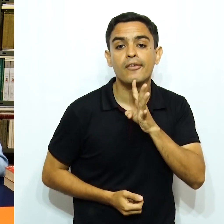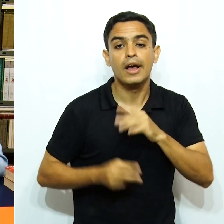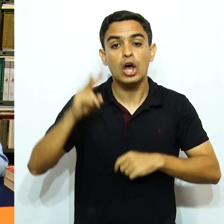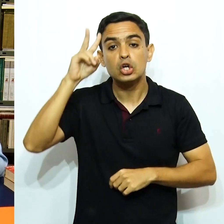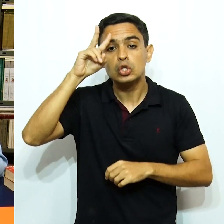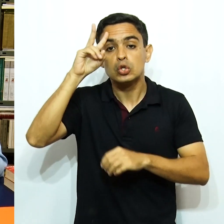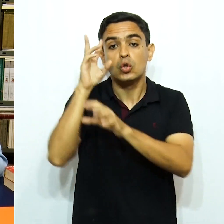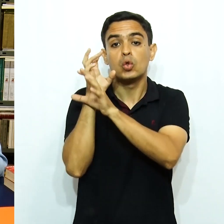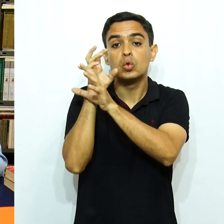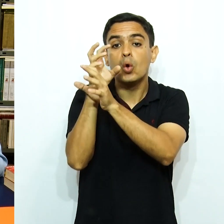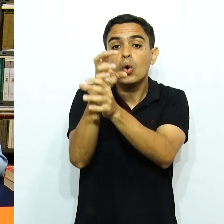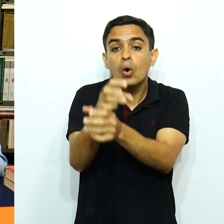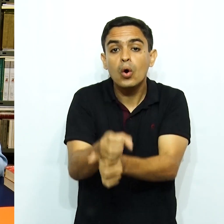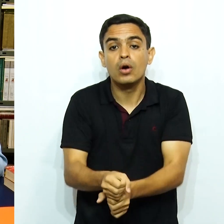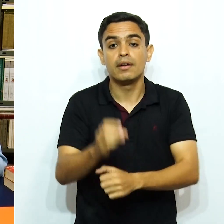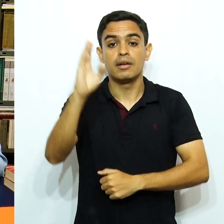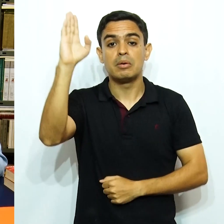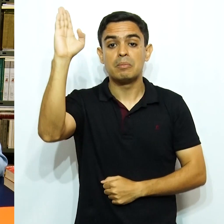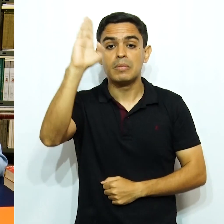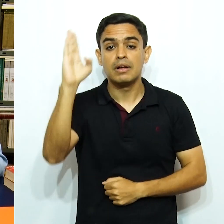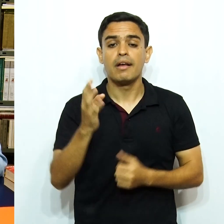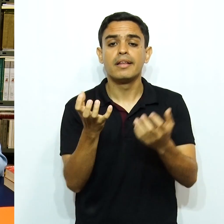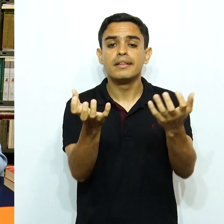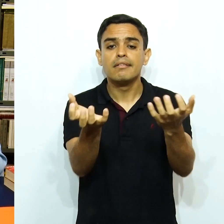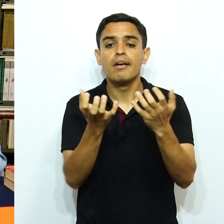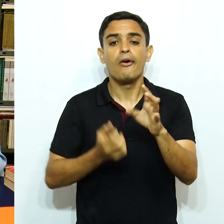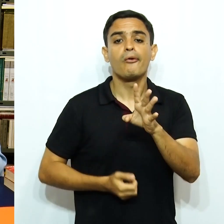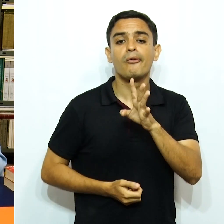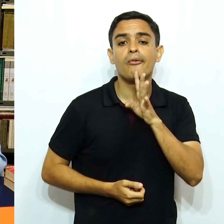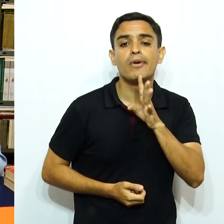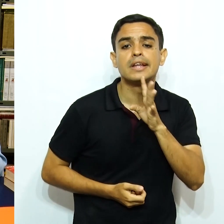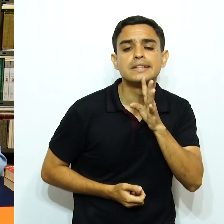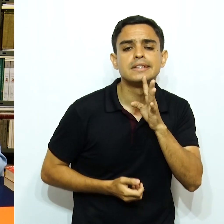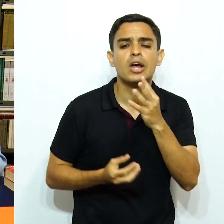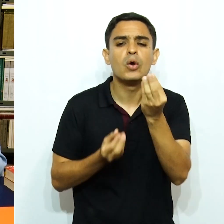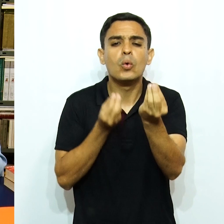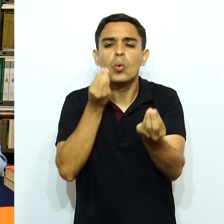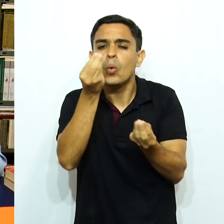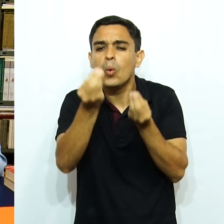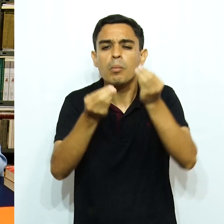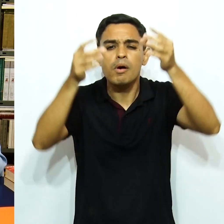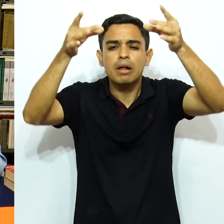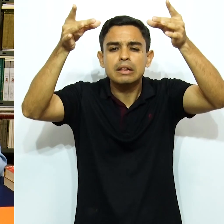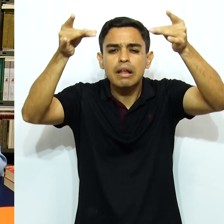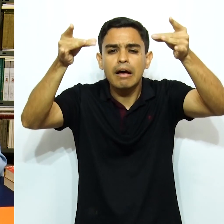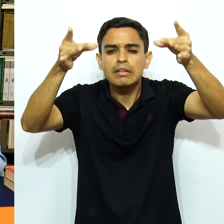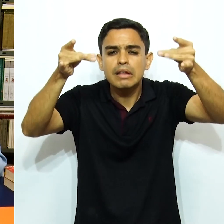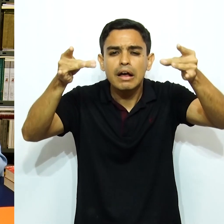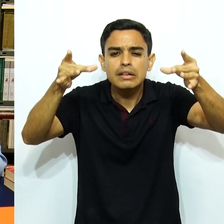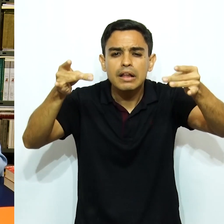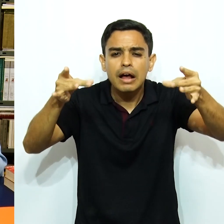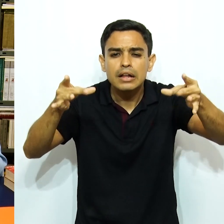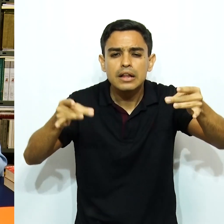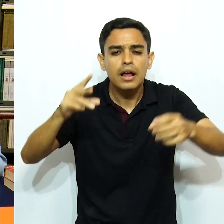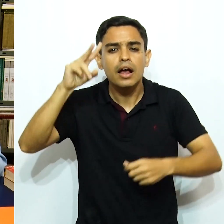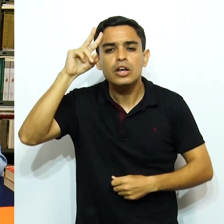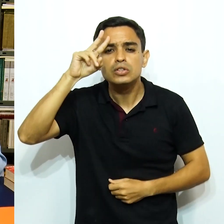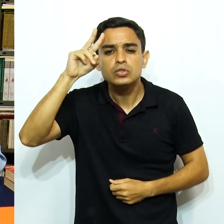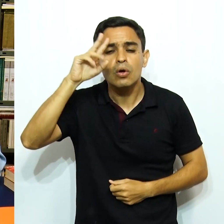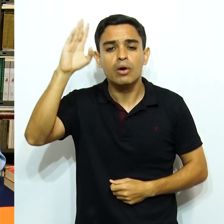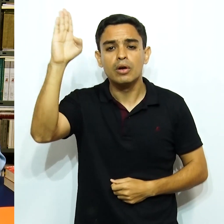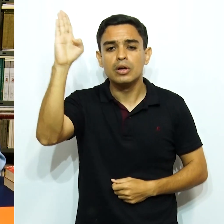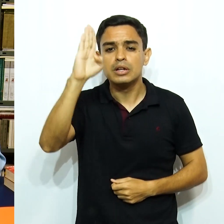as raízes do Brasil, para quem quiser conhecer o melhor e mais completo e mais amplo retrato do Brasil, embora escrito